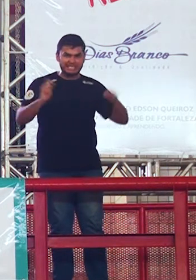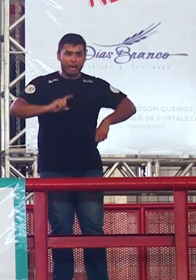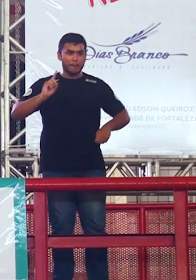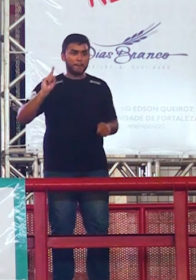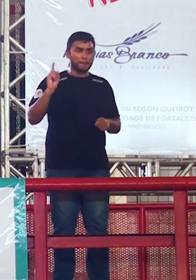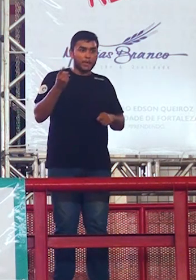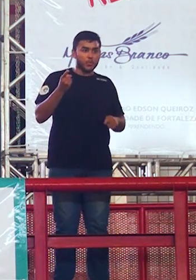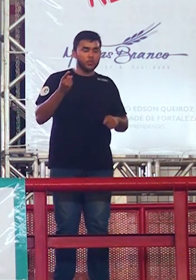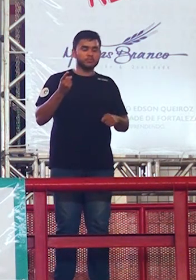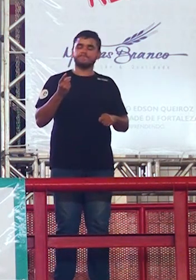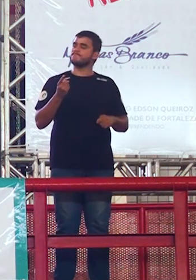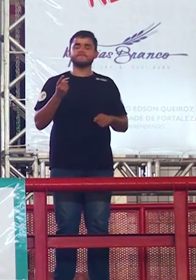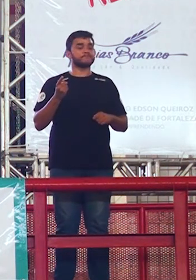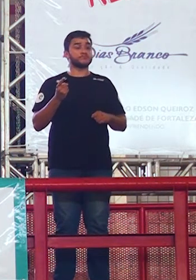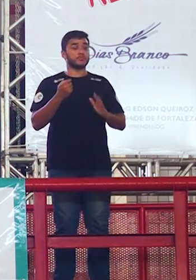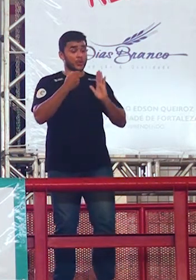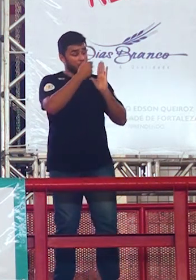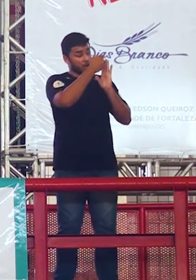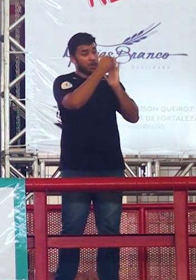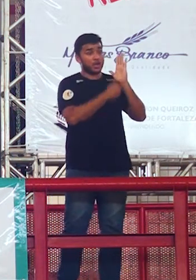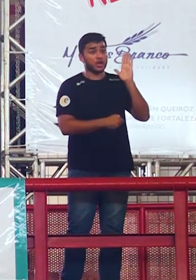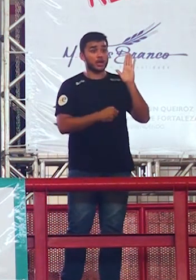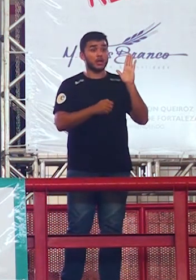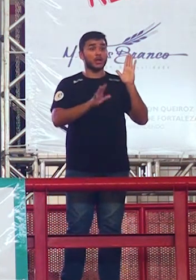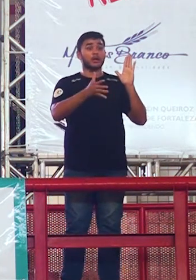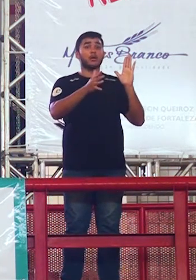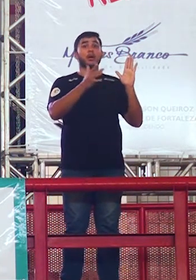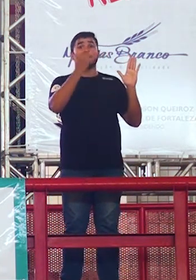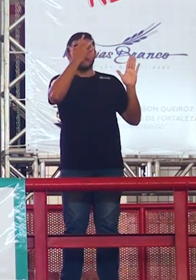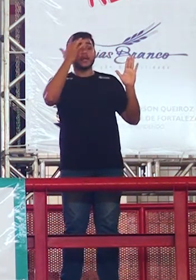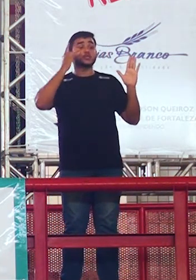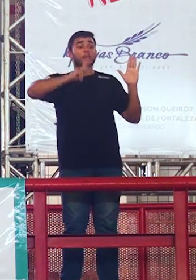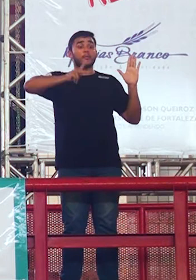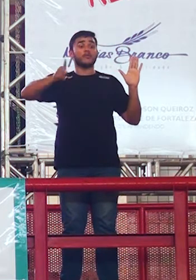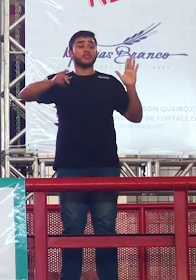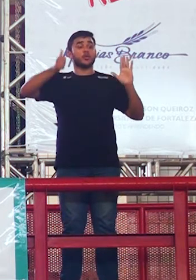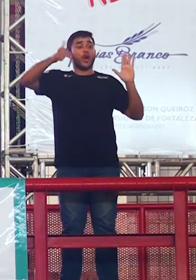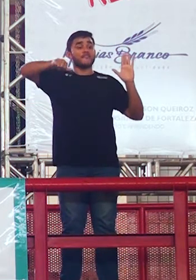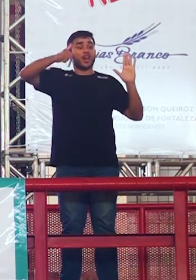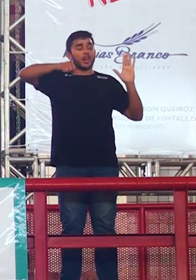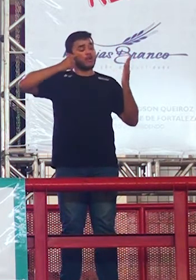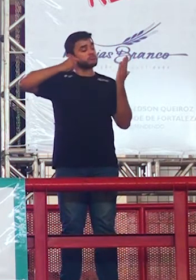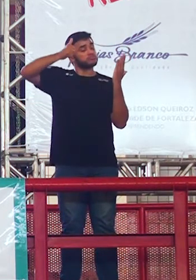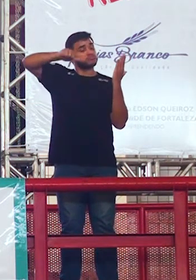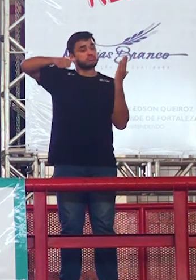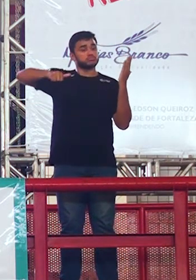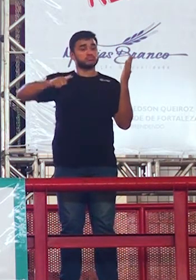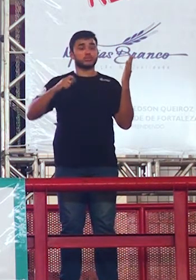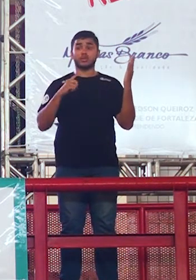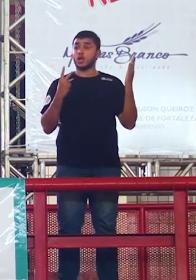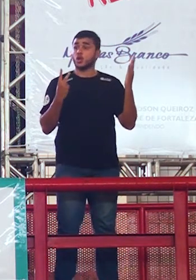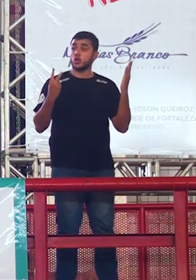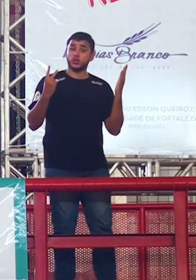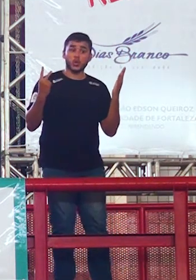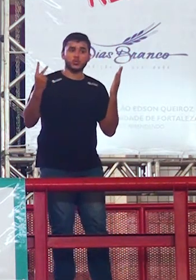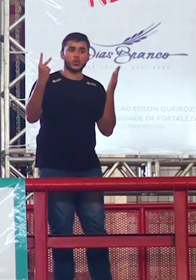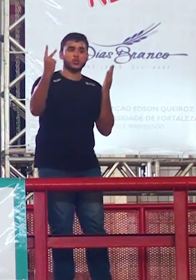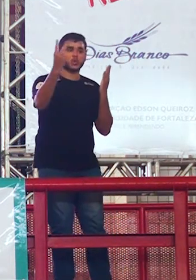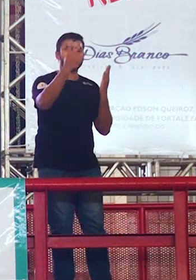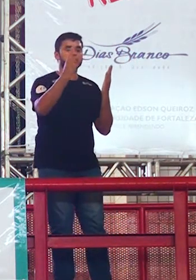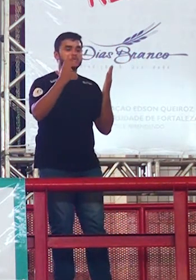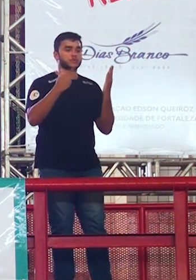porque você sabe que a redação é corrigida por no mínimo quantos professores dois professores diferentes